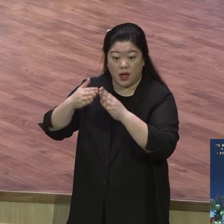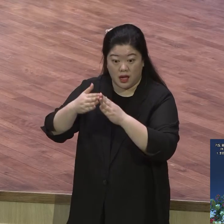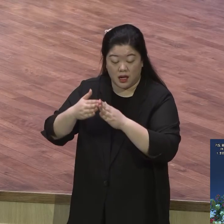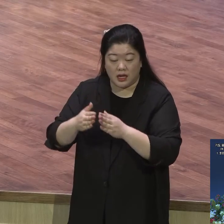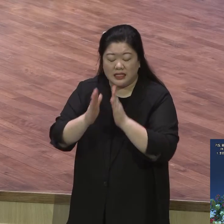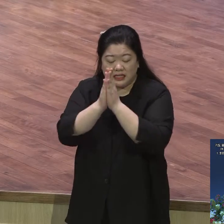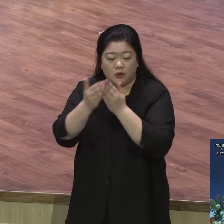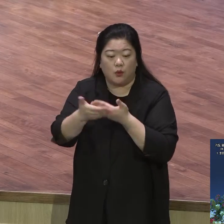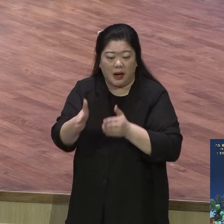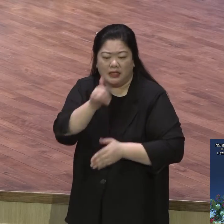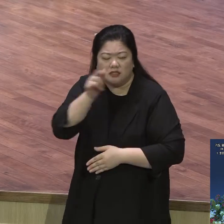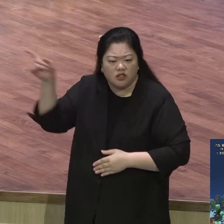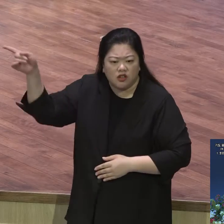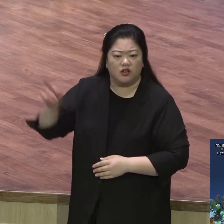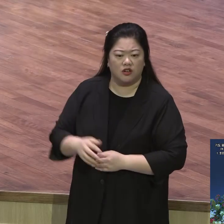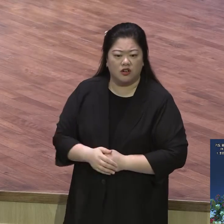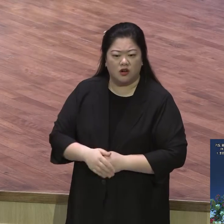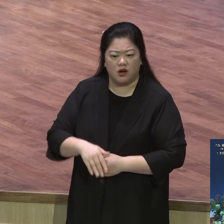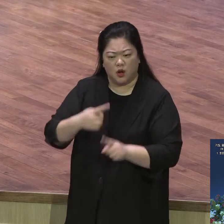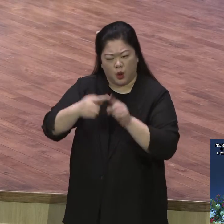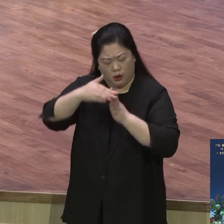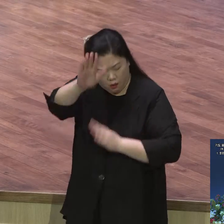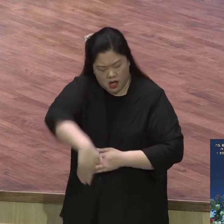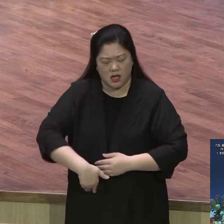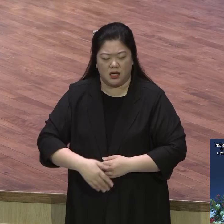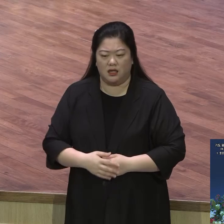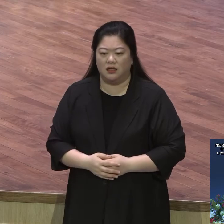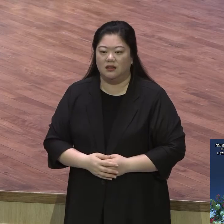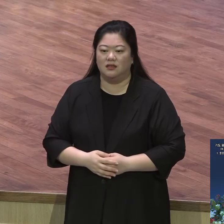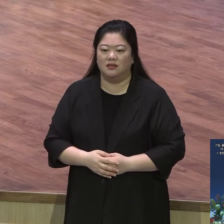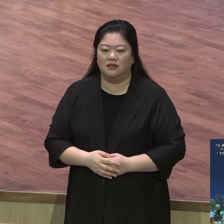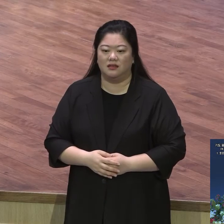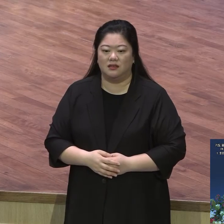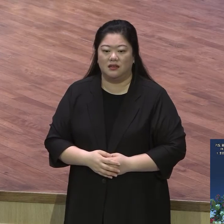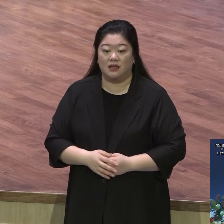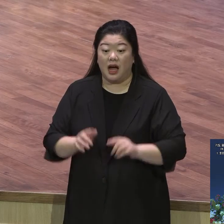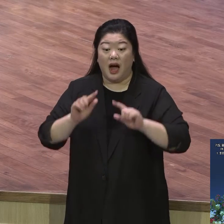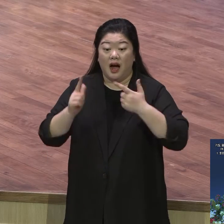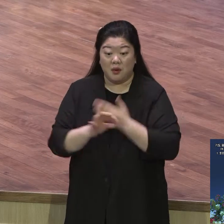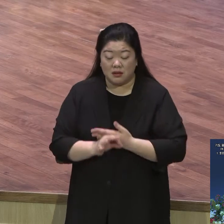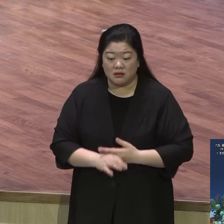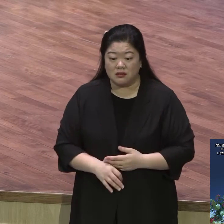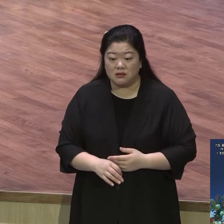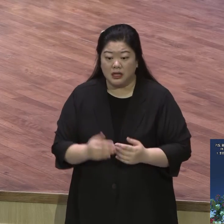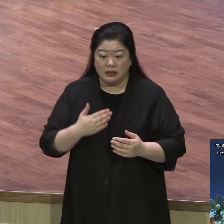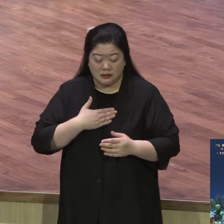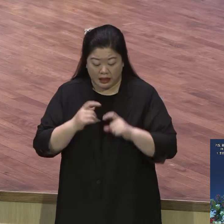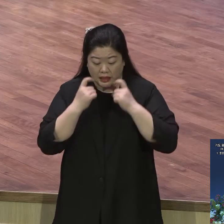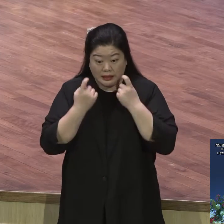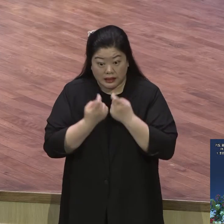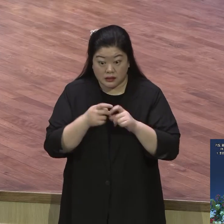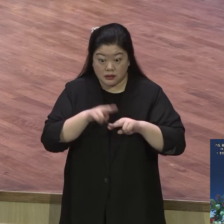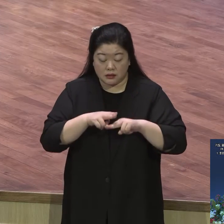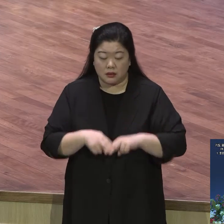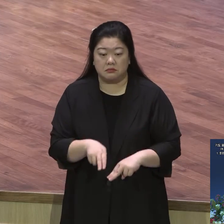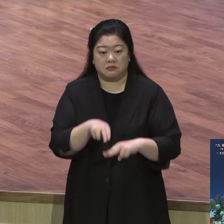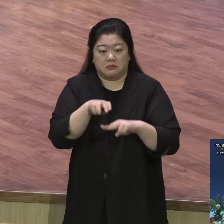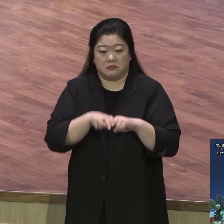키바닥 방에서 밤새도록 기도할 수 있어요 하루 종일 며칠이고 할 수 있어요 다른 데 갈 것도 없어 이상한 데 가면